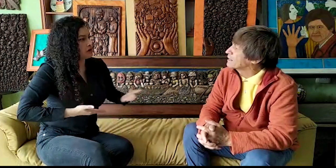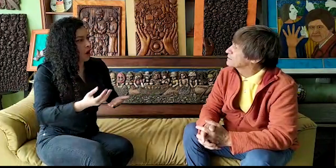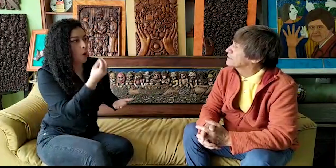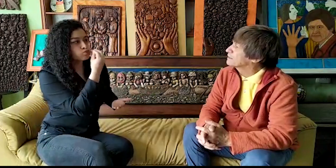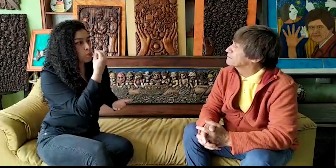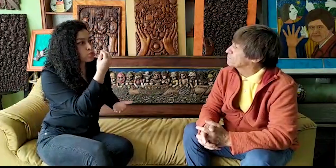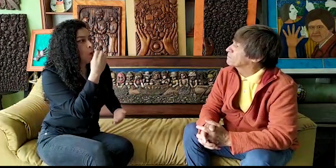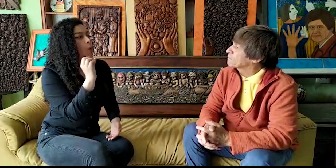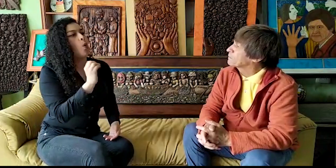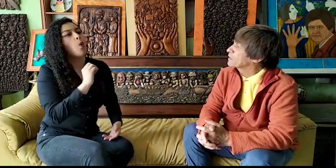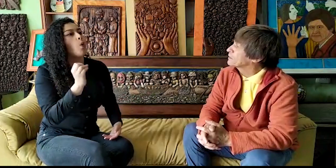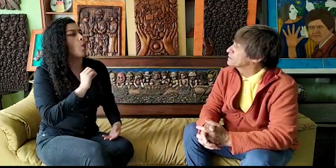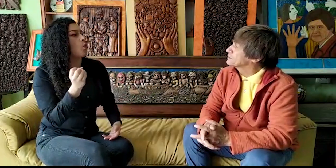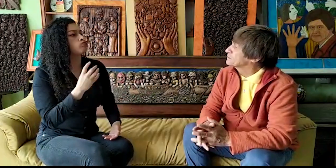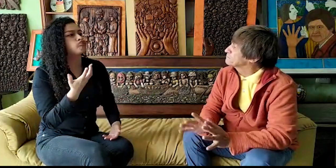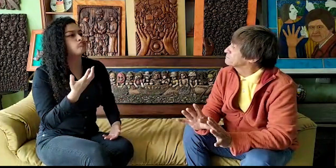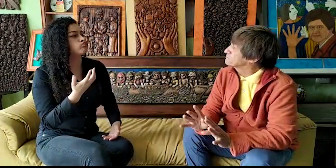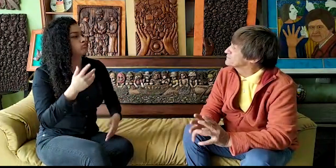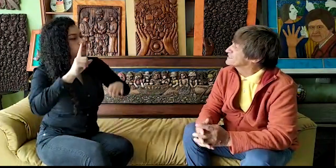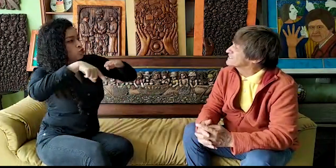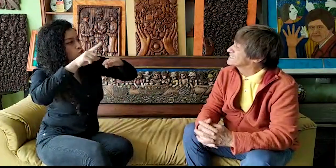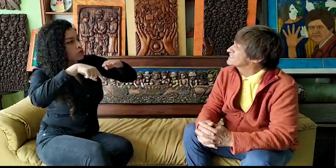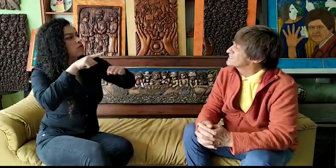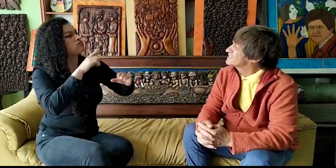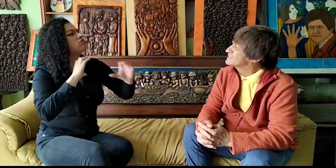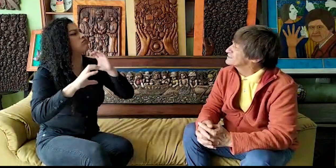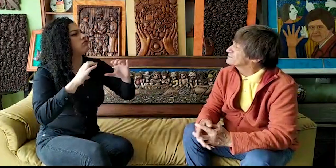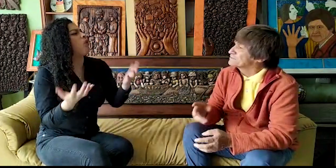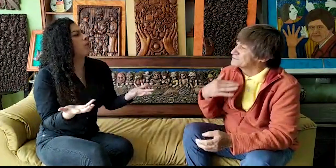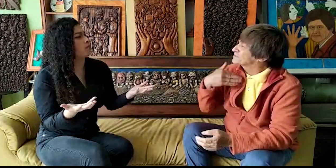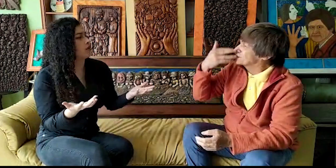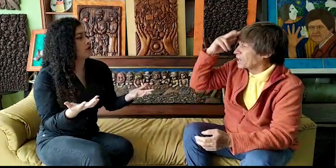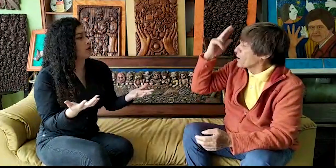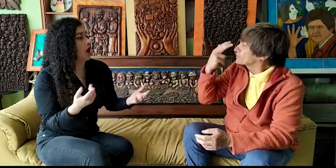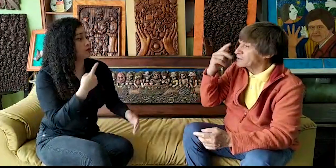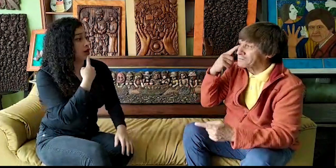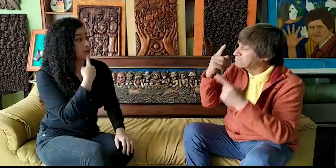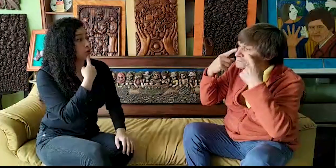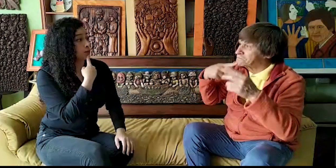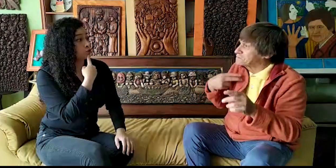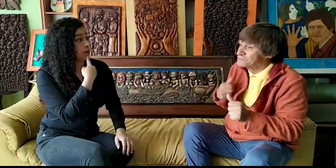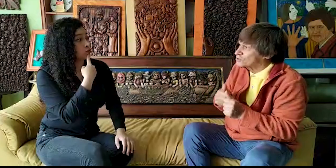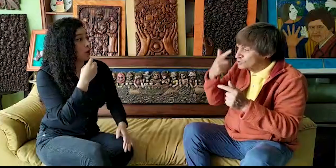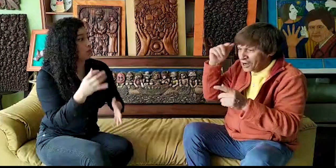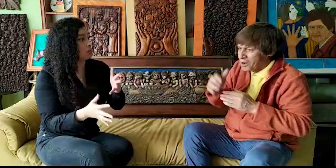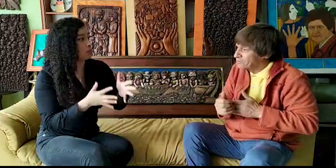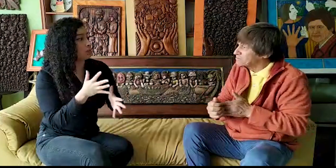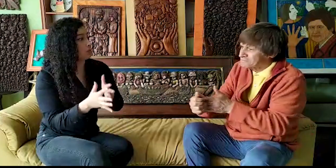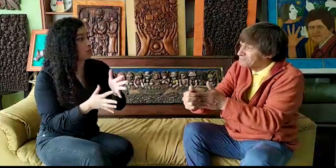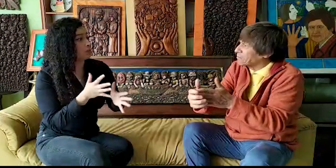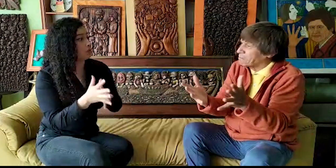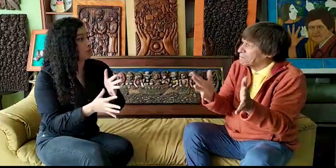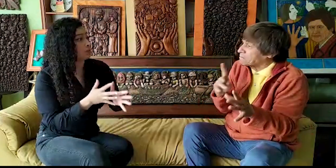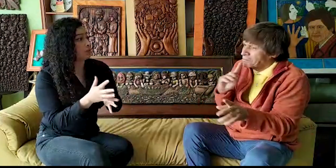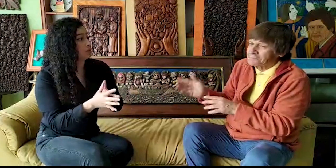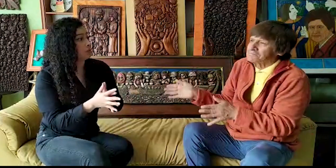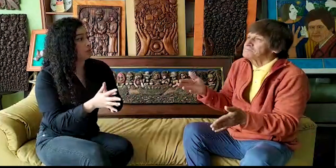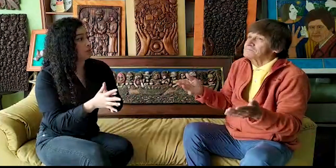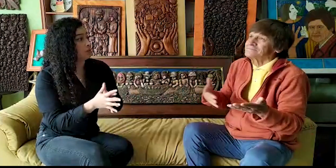querías comunicarte con, no sé, con la persona de la tienda o coger un bus, ¿cómo te comunicabas? Él dice, no, era un